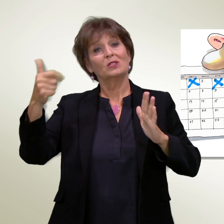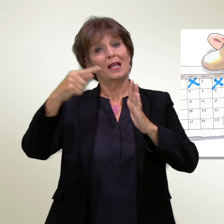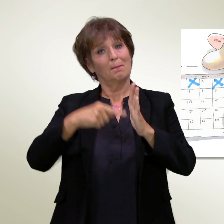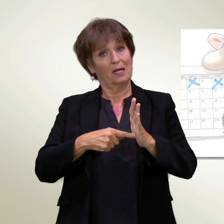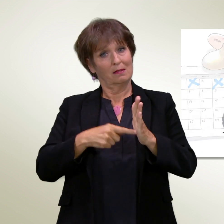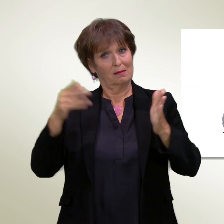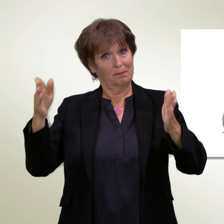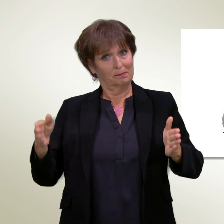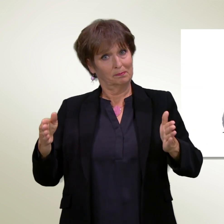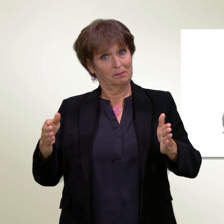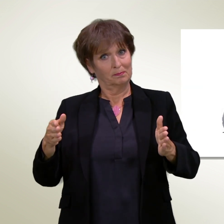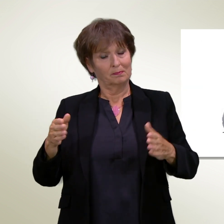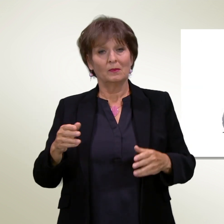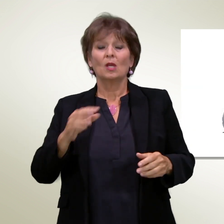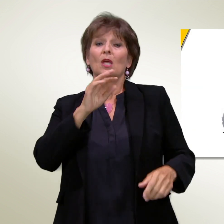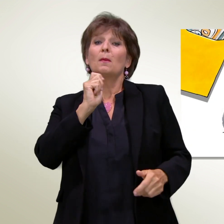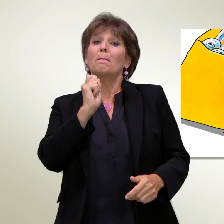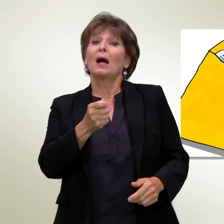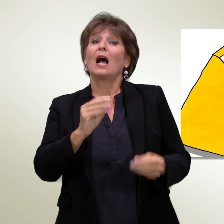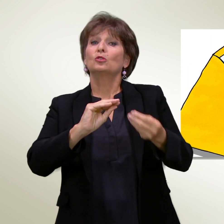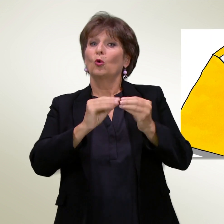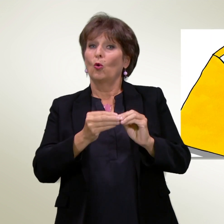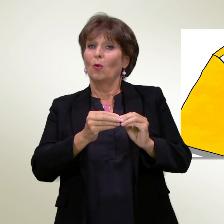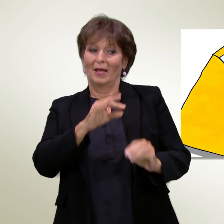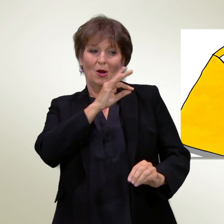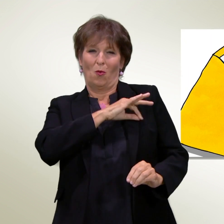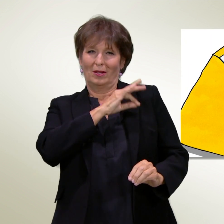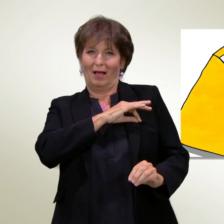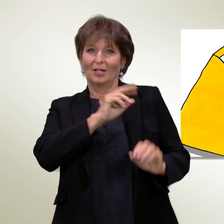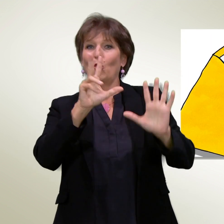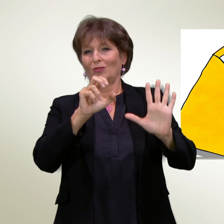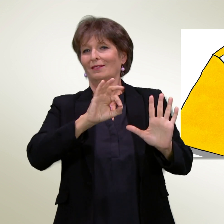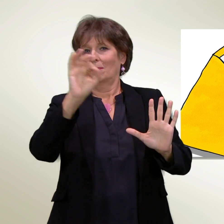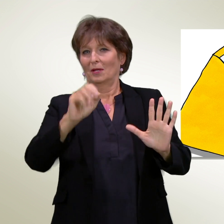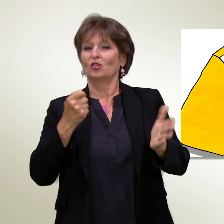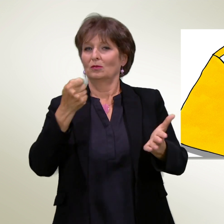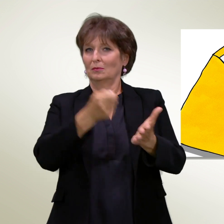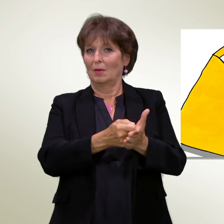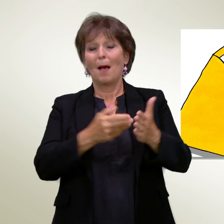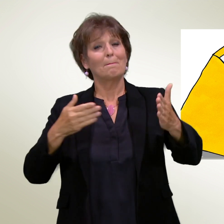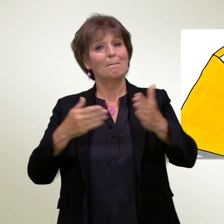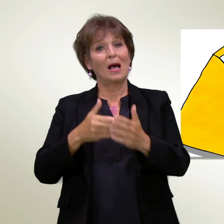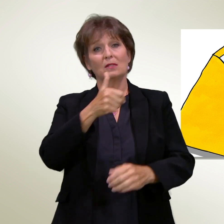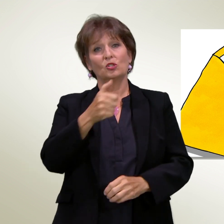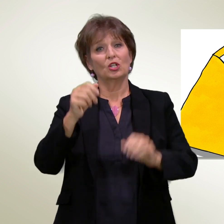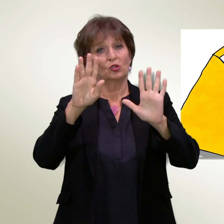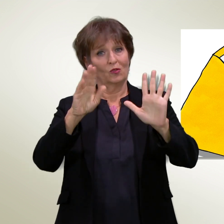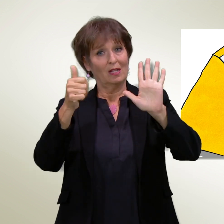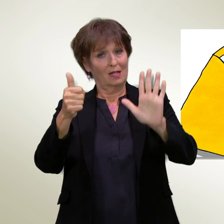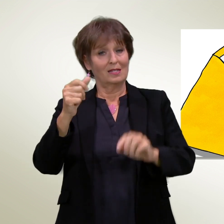riceverebbero l'80% del loro stipendio, al massimo 196 franchi al giorno. È la stessa tariffa applicata alle